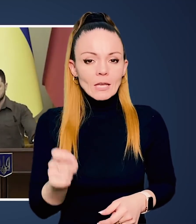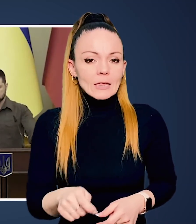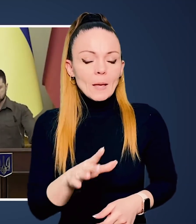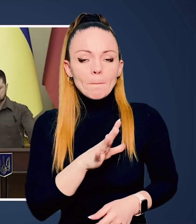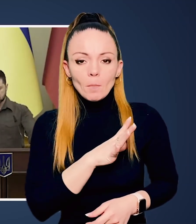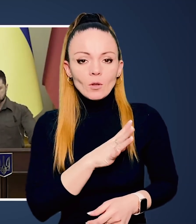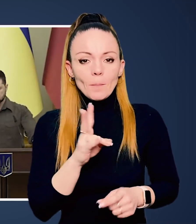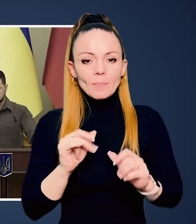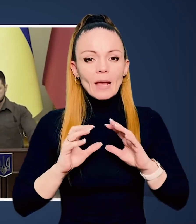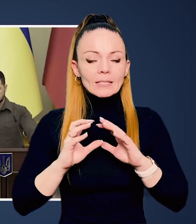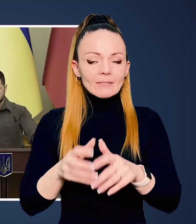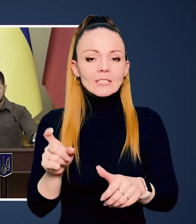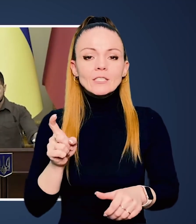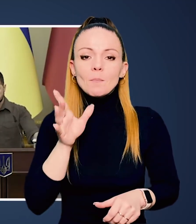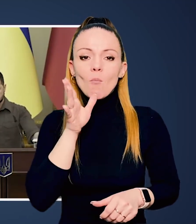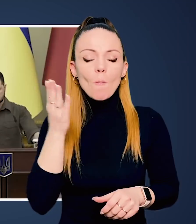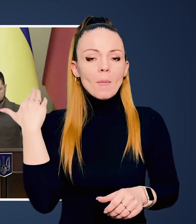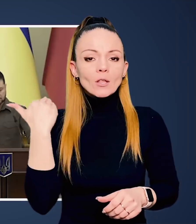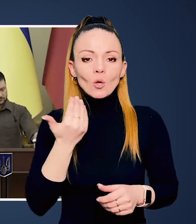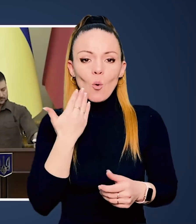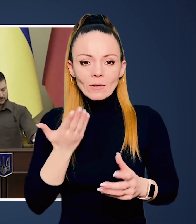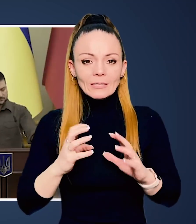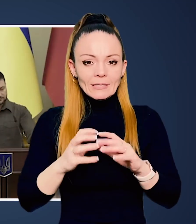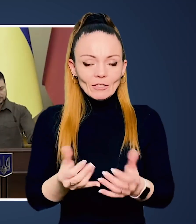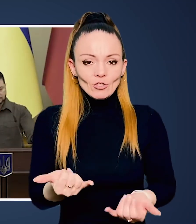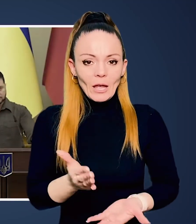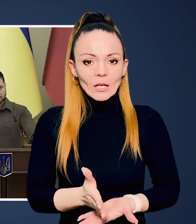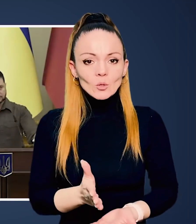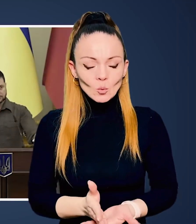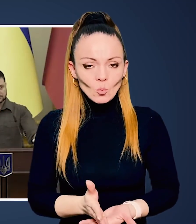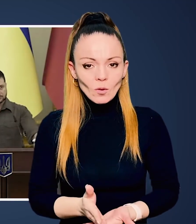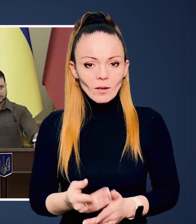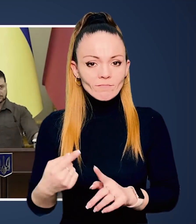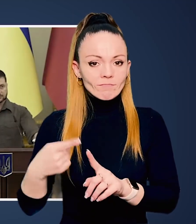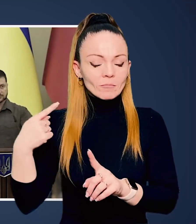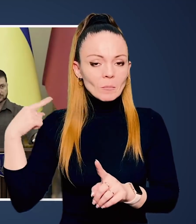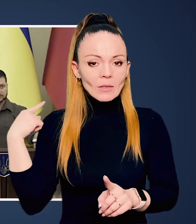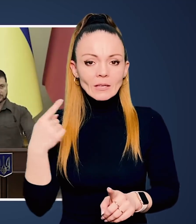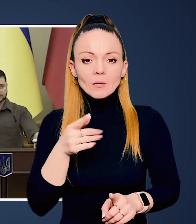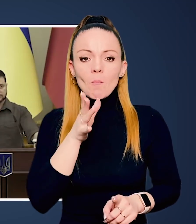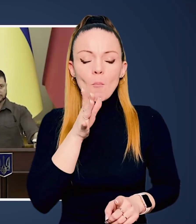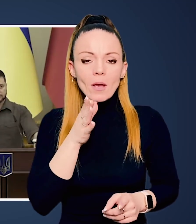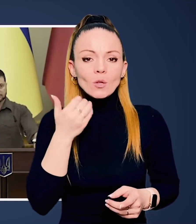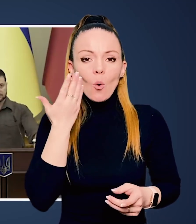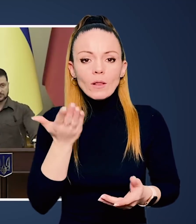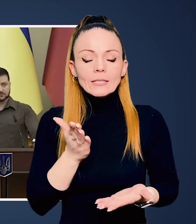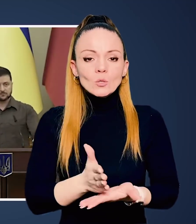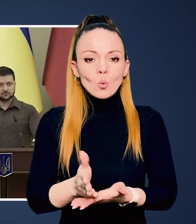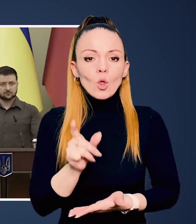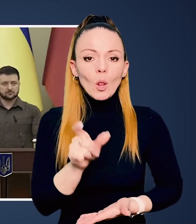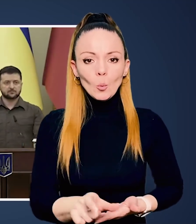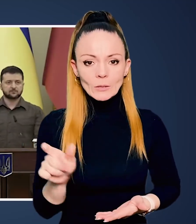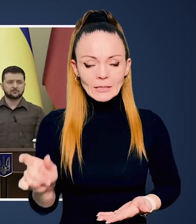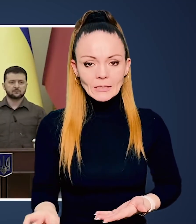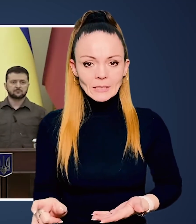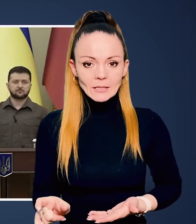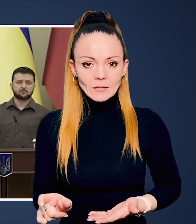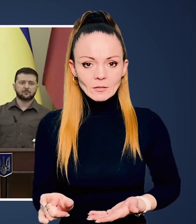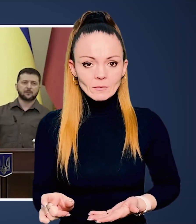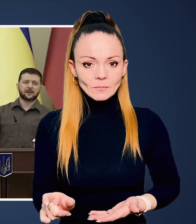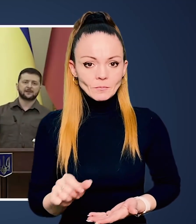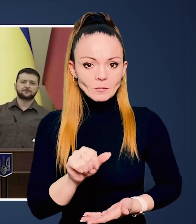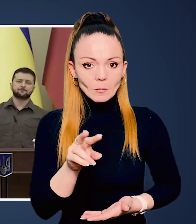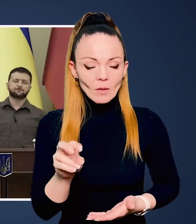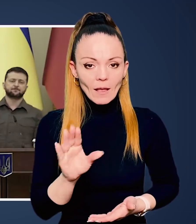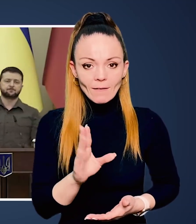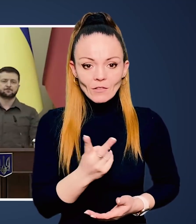війною. Війни були на світі з моменту, коли світ існує. і з моменту, коли існує людськість.